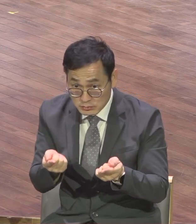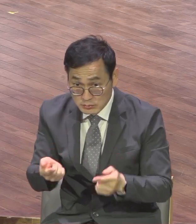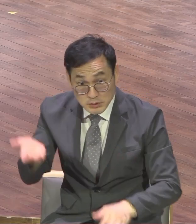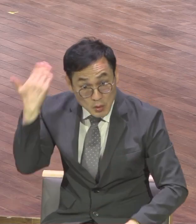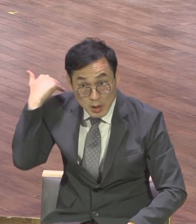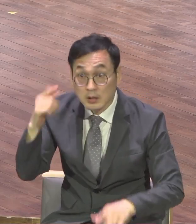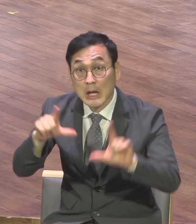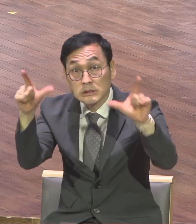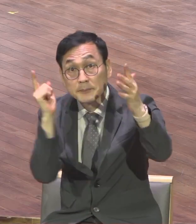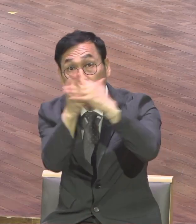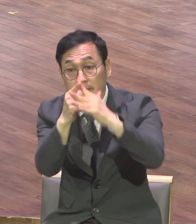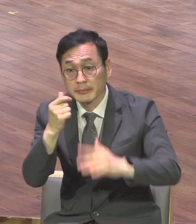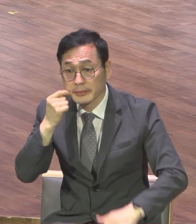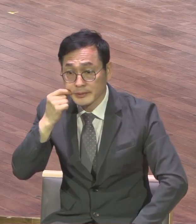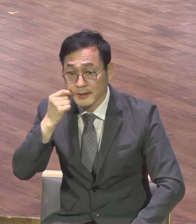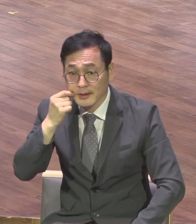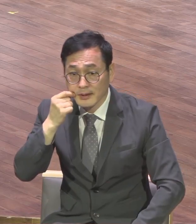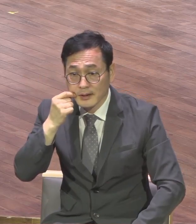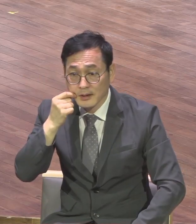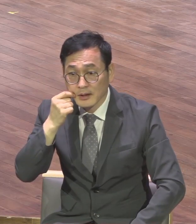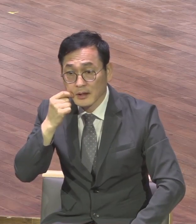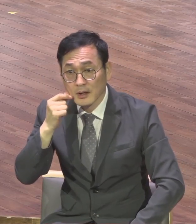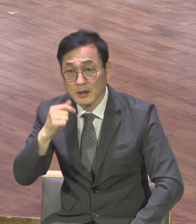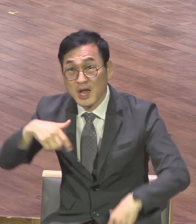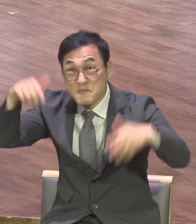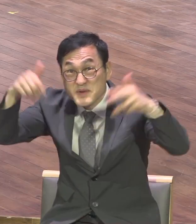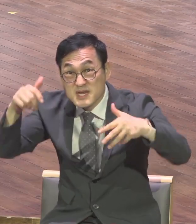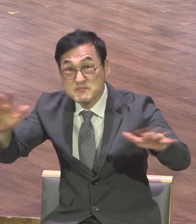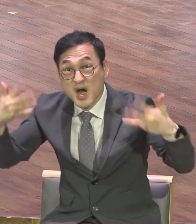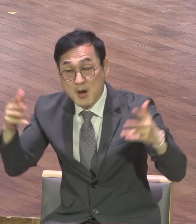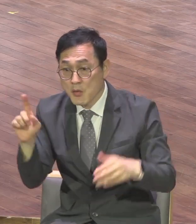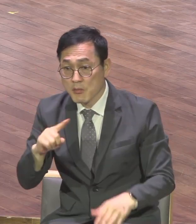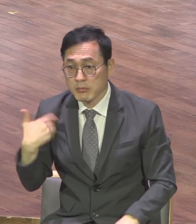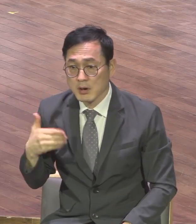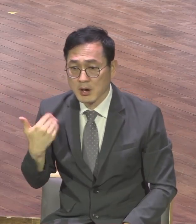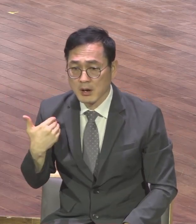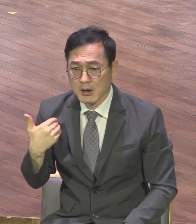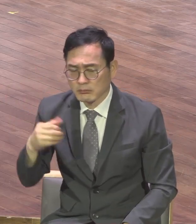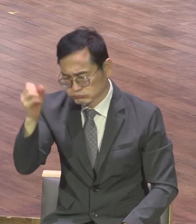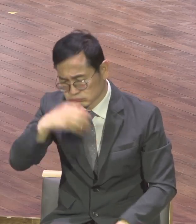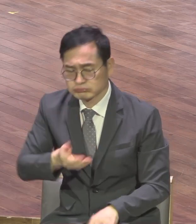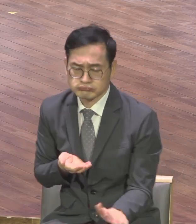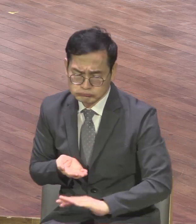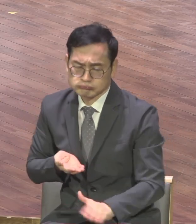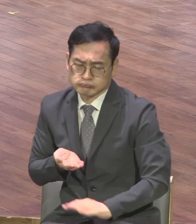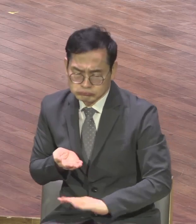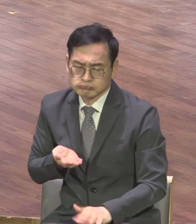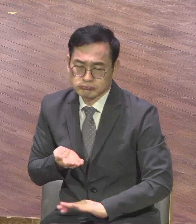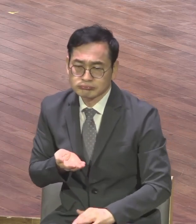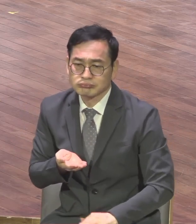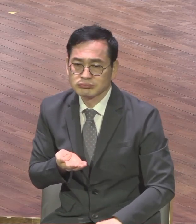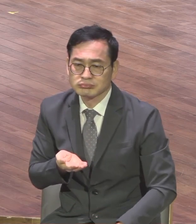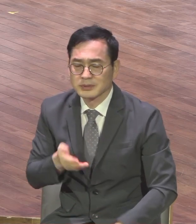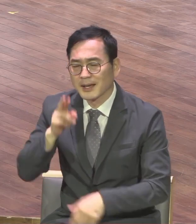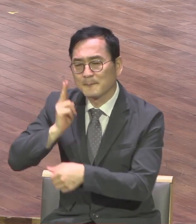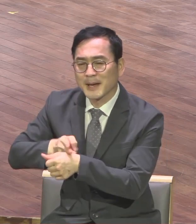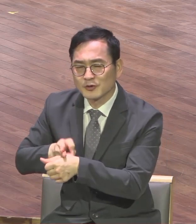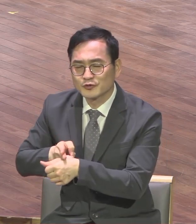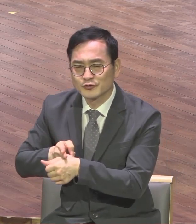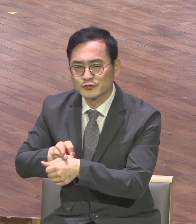그러니까 뭐 어떻게 될지 몰라요 아니와 다를까 이 바울의 로마행 여정에서